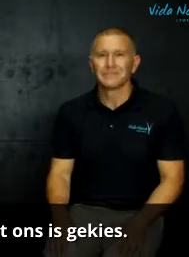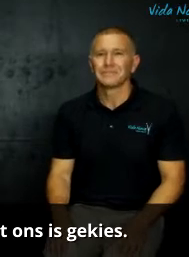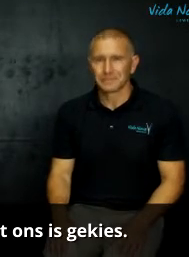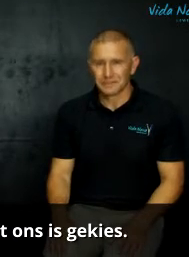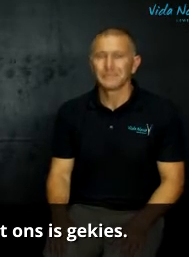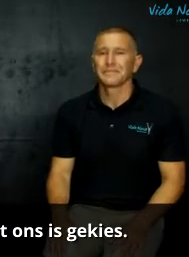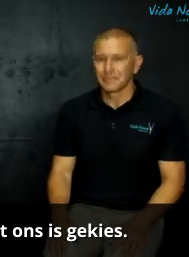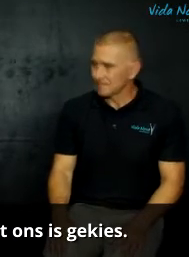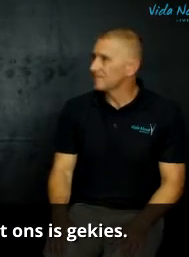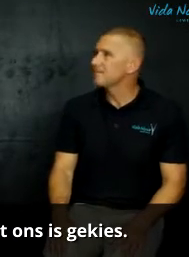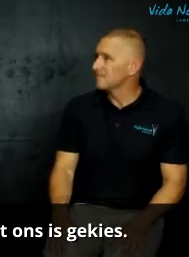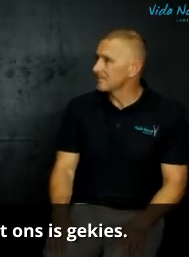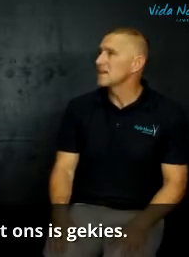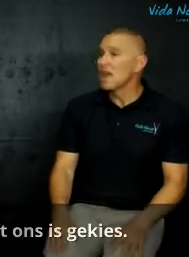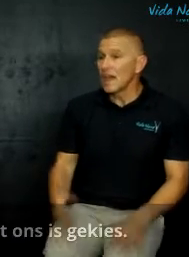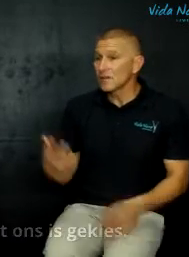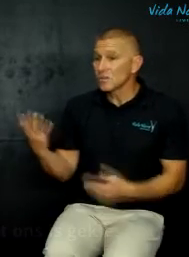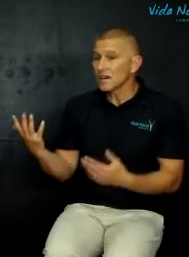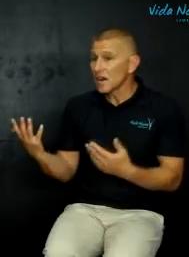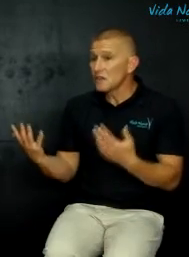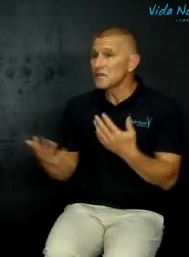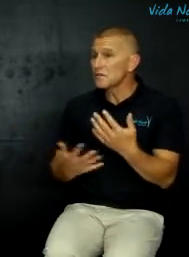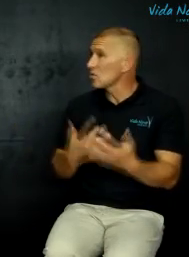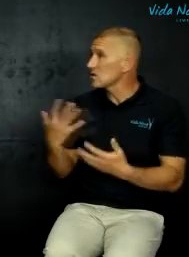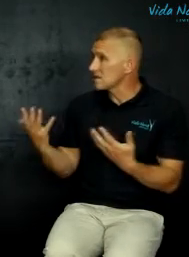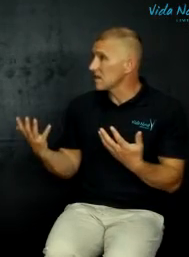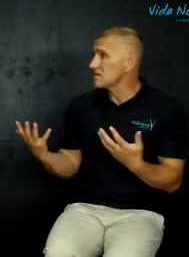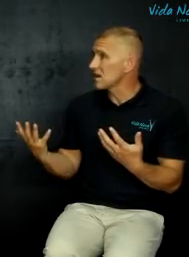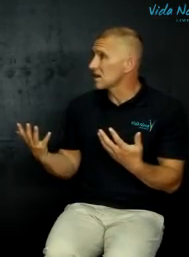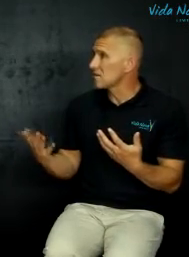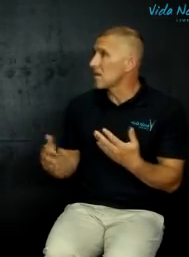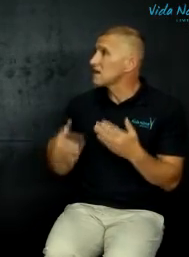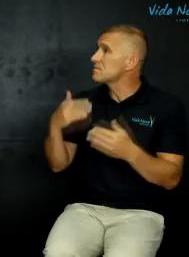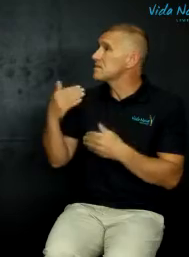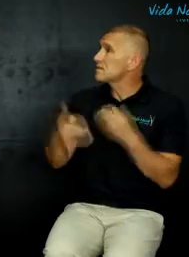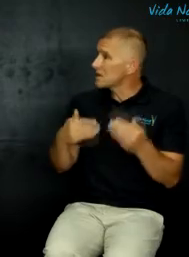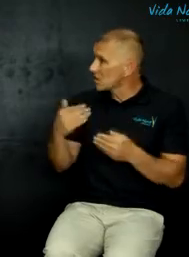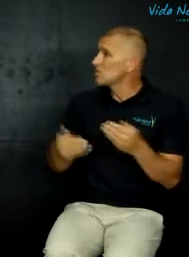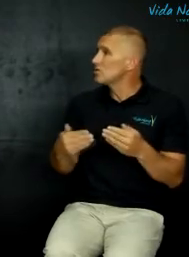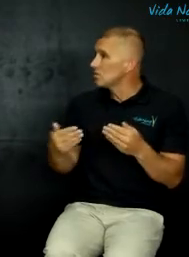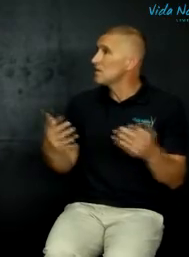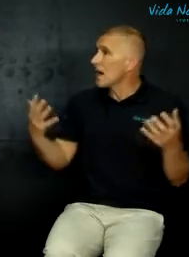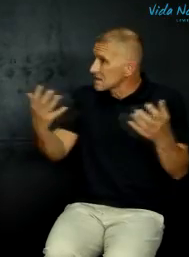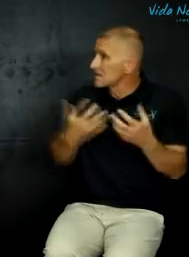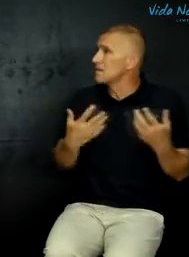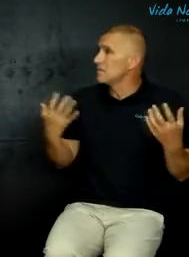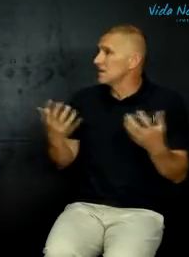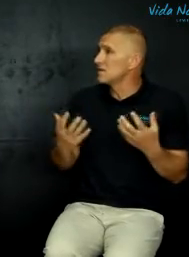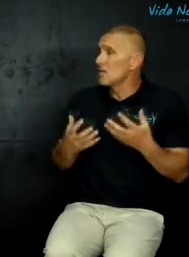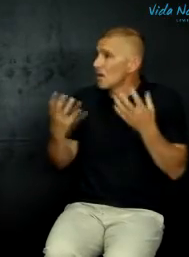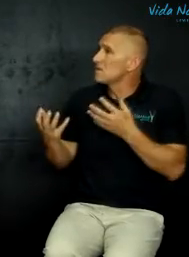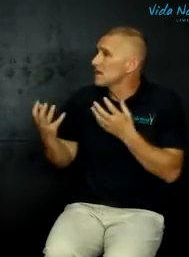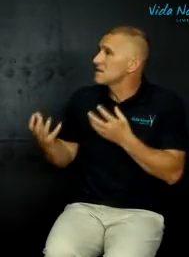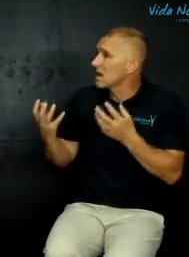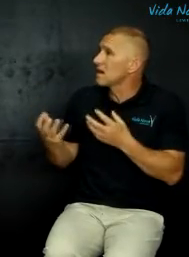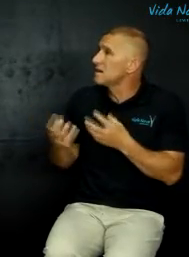dit so belangrijk maak en ons gaan nou vir die volgende 6 weke baie spesifieke goed doen as een gemeente waarom mense kan